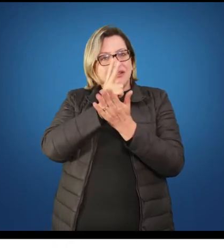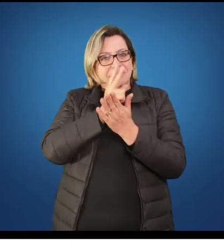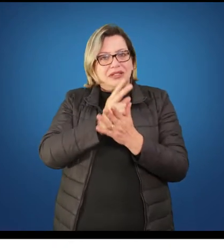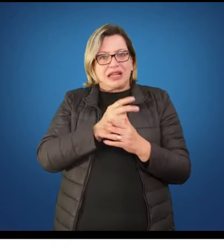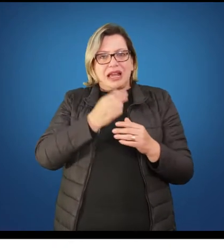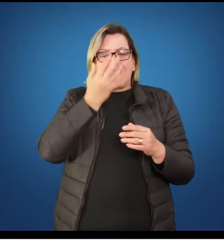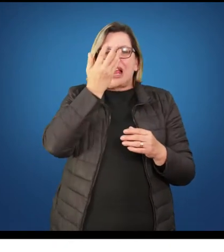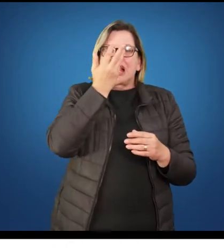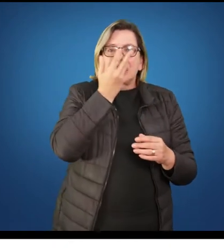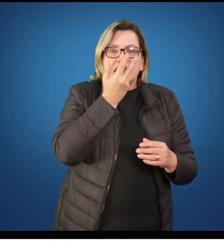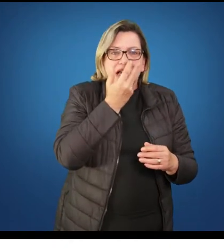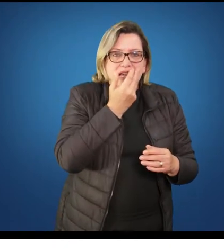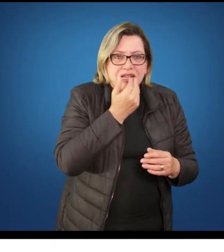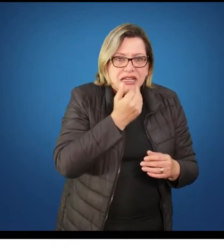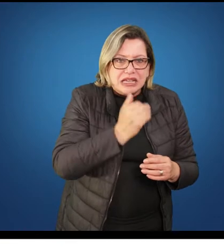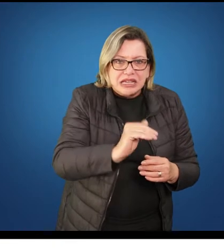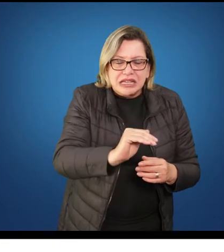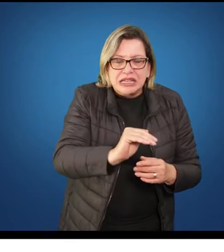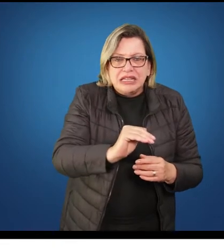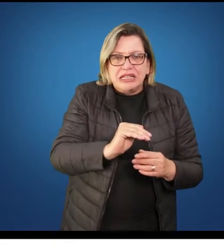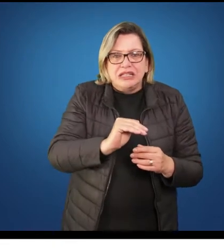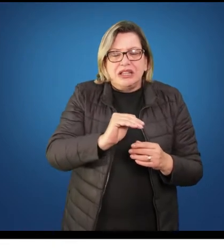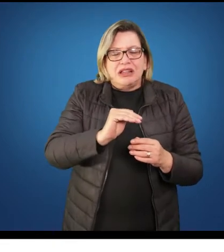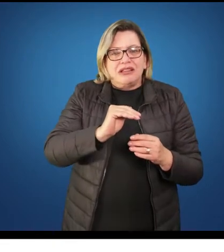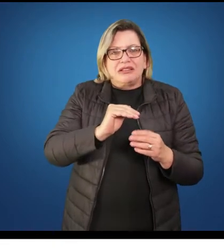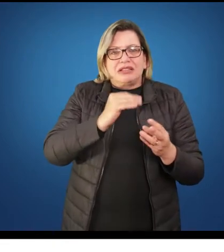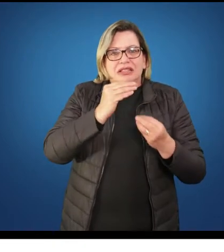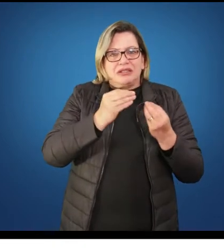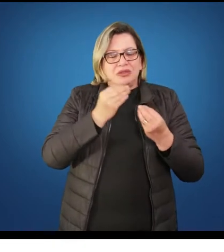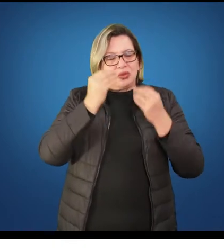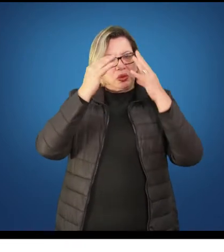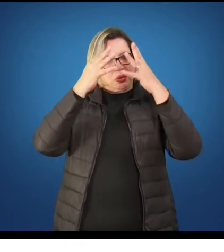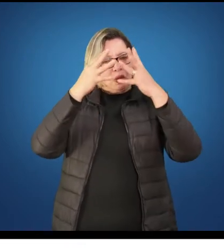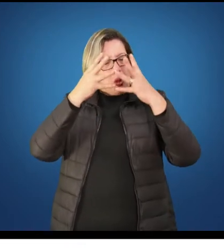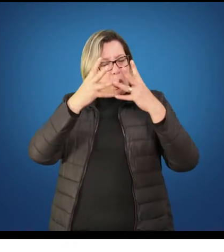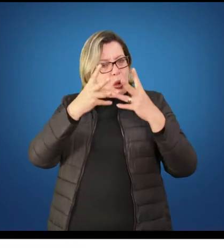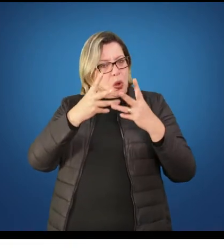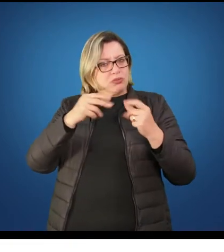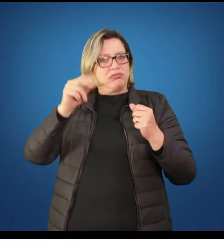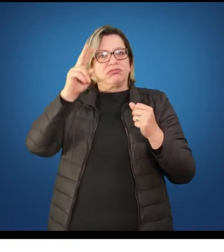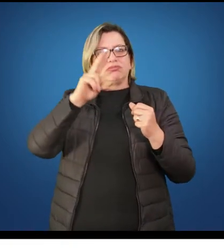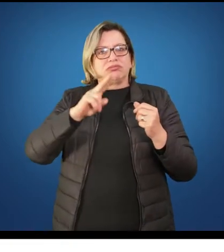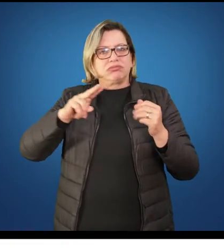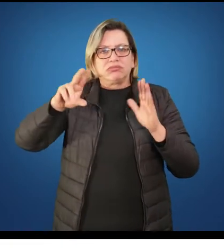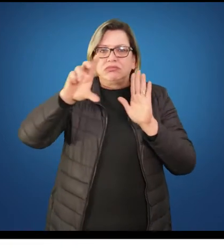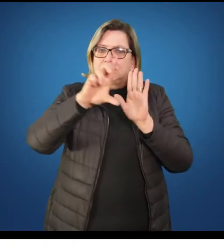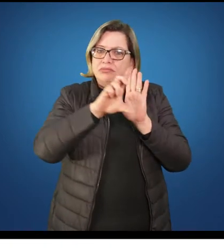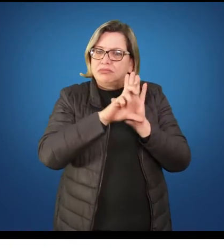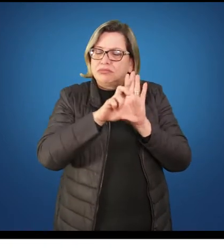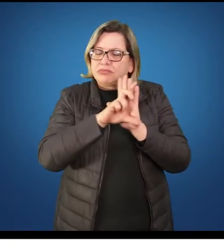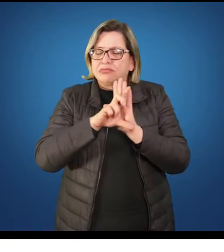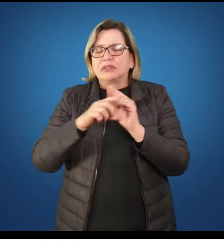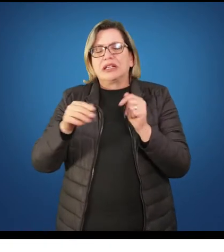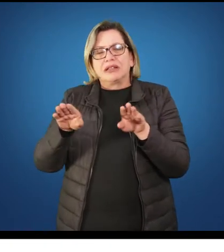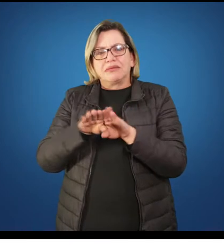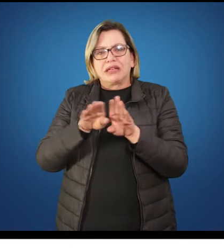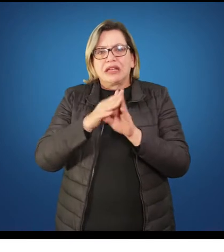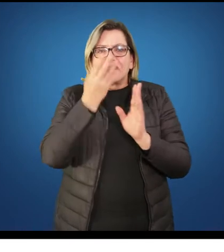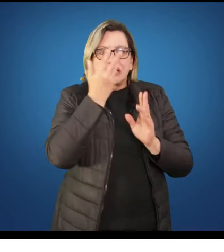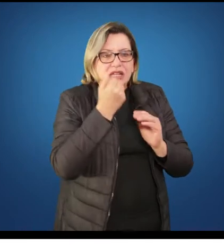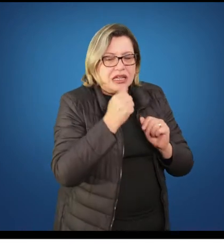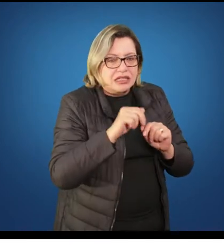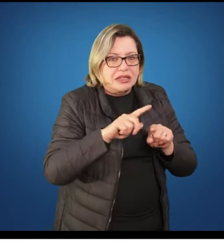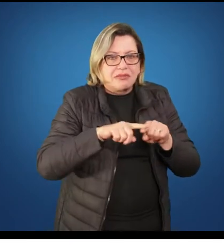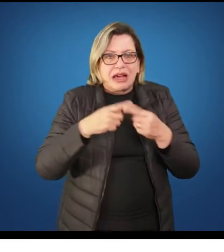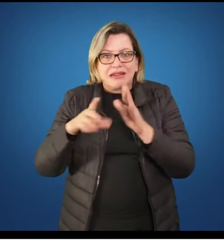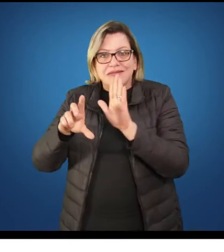trabalho, seja com criança, seja com adolescente, nós possamos olhar para eles, compreendê-los, entendê-los dentro das